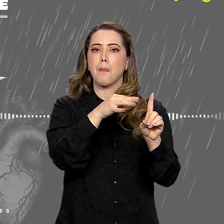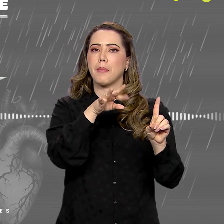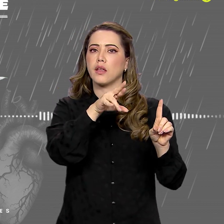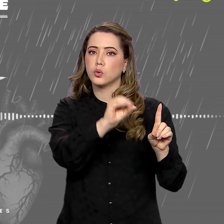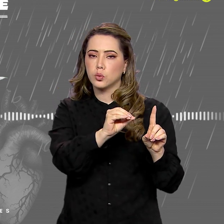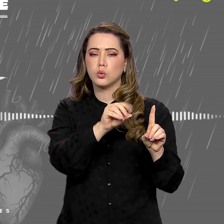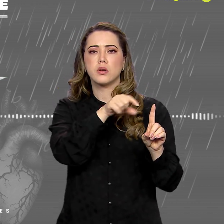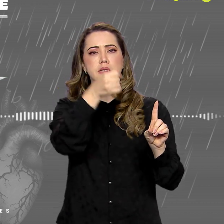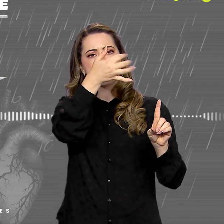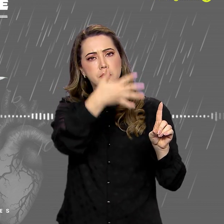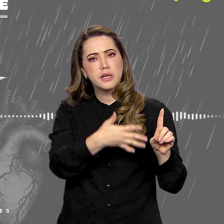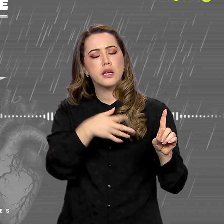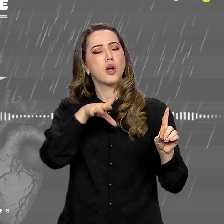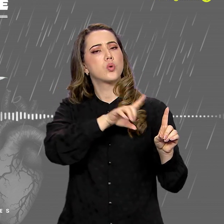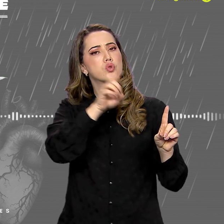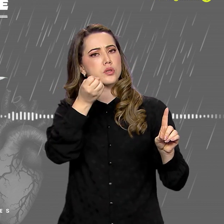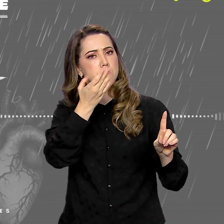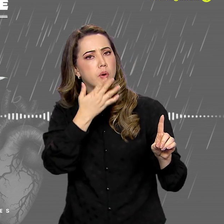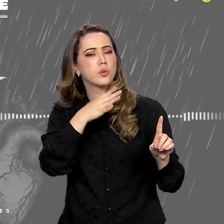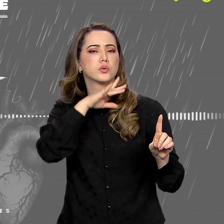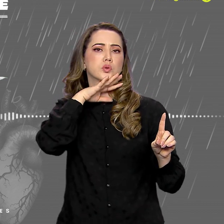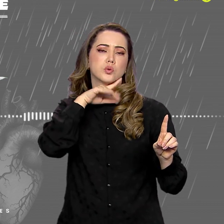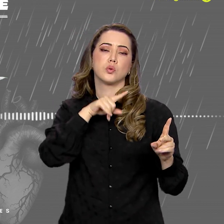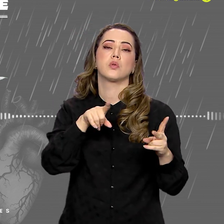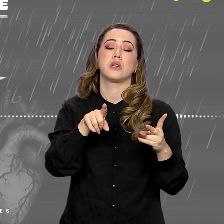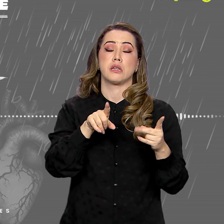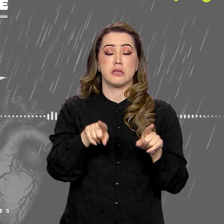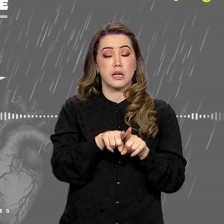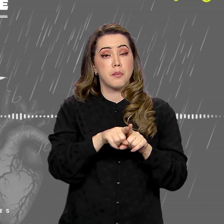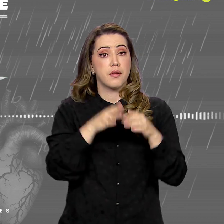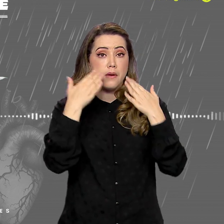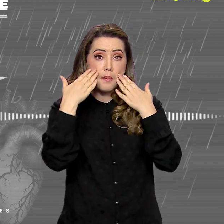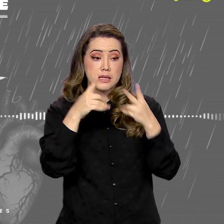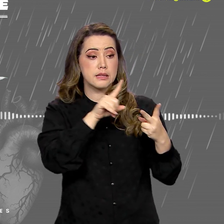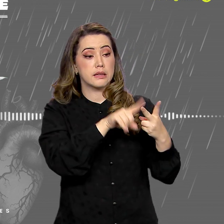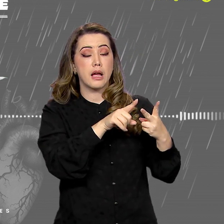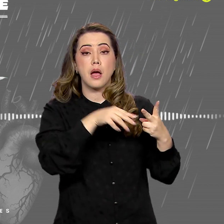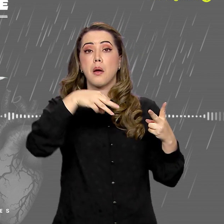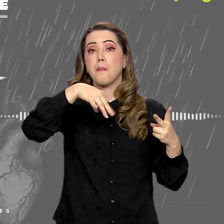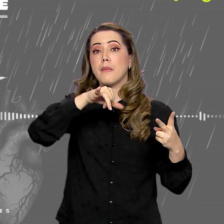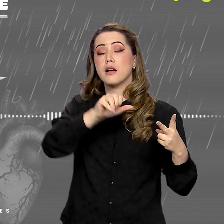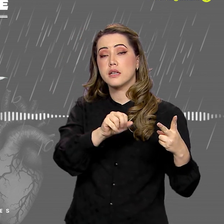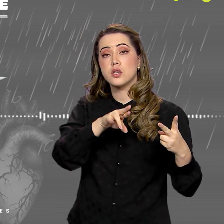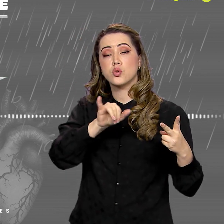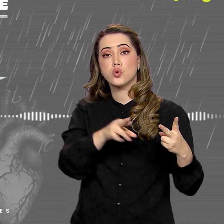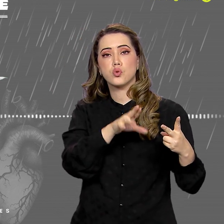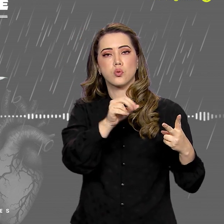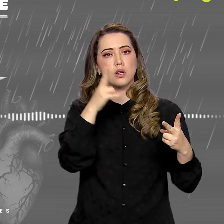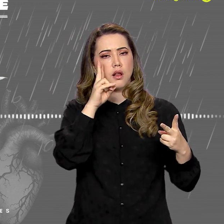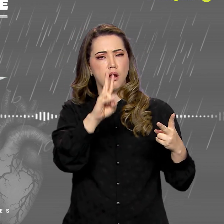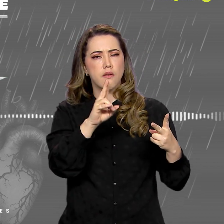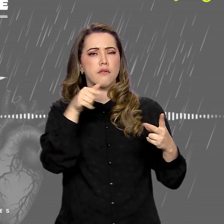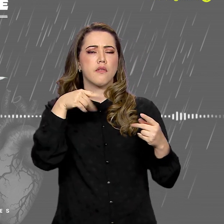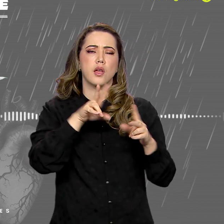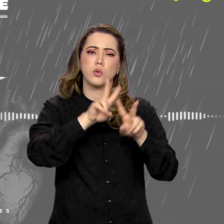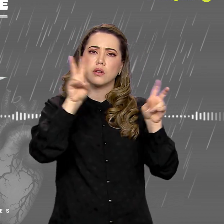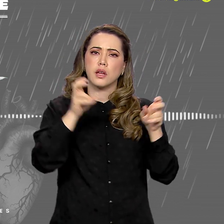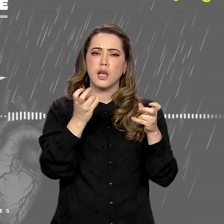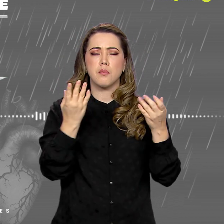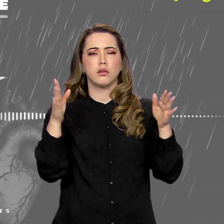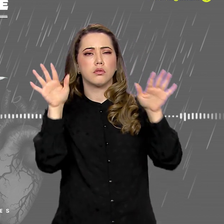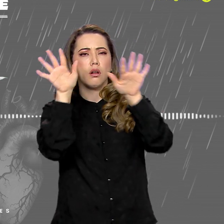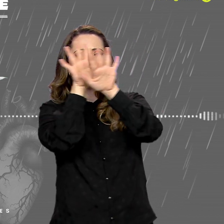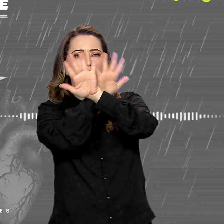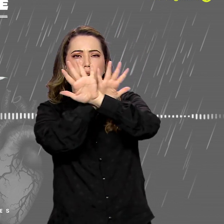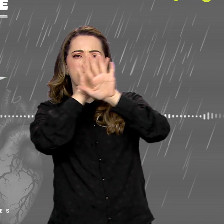é o Pedro Alcântara, que nos conta sobre seus dias bons e ruins. E a gente vai apresentar também Maria Júlia. Ela investiga o tema da camuflagem